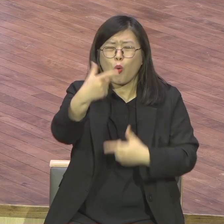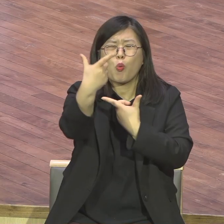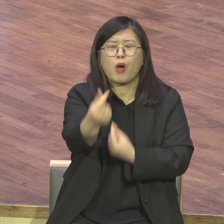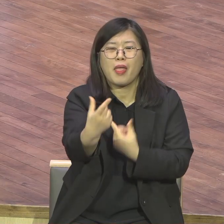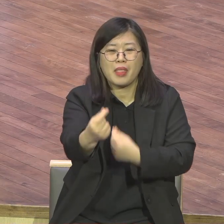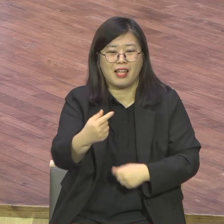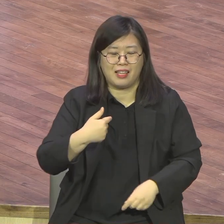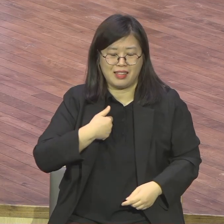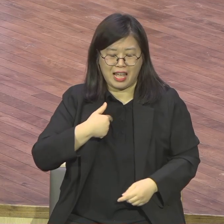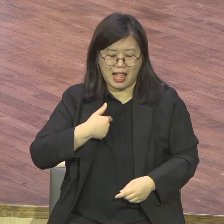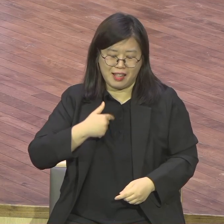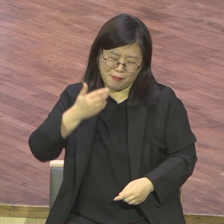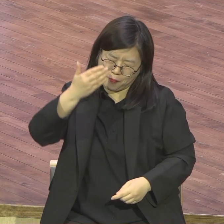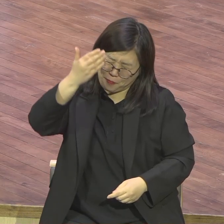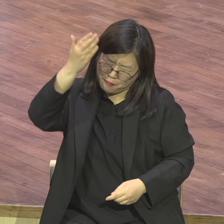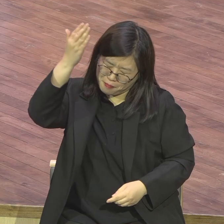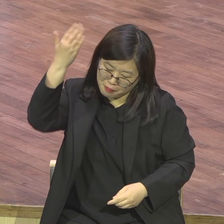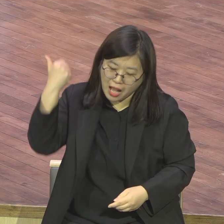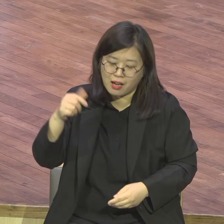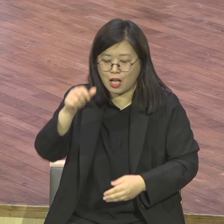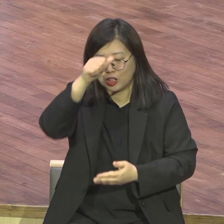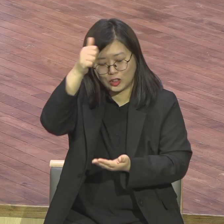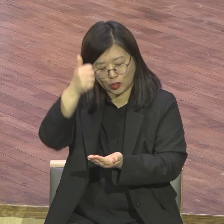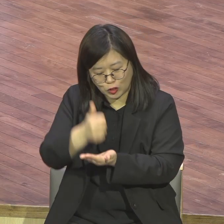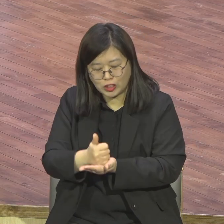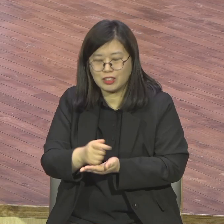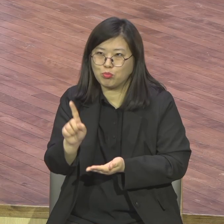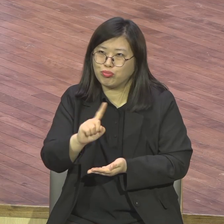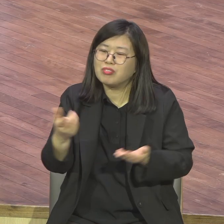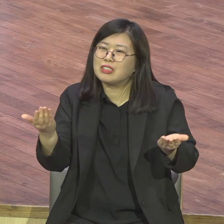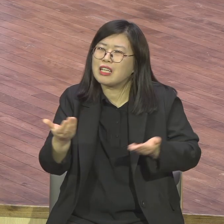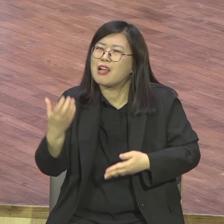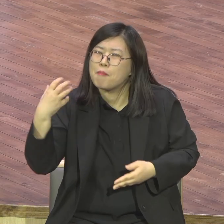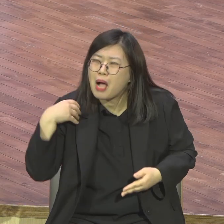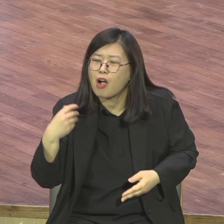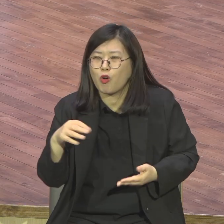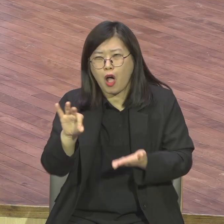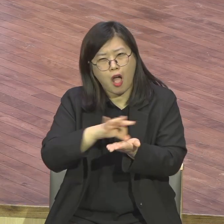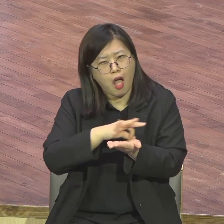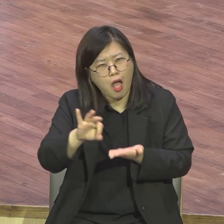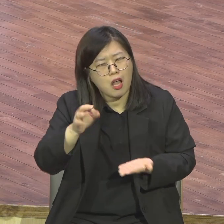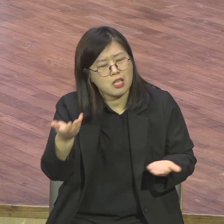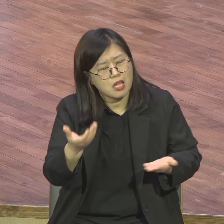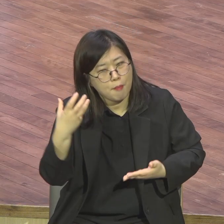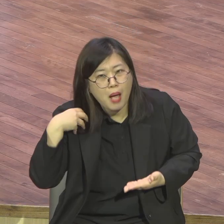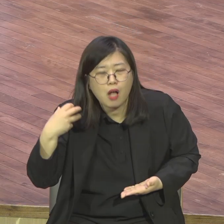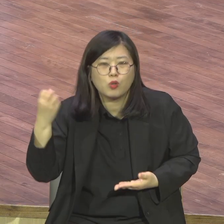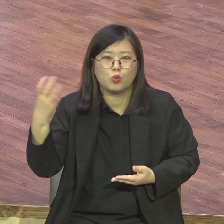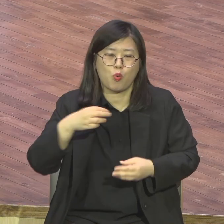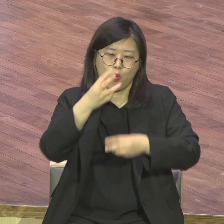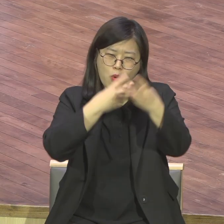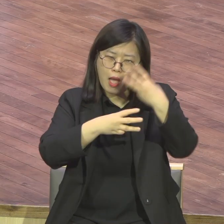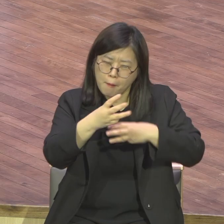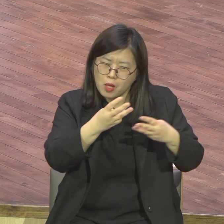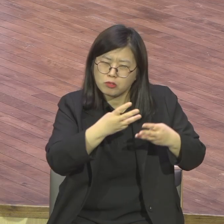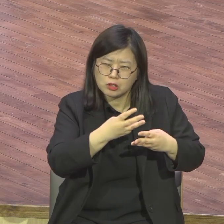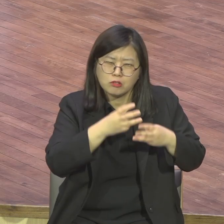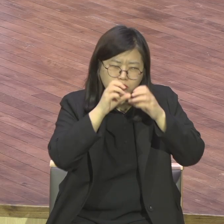해봤잖아요. 그런데 할 때마다 하나님이 지금 지나고 나니까 내가 뭐 목사하려고 1%나 생각했나. 그게 아닌데